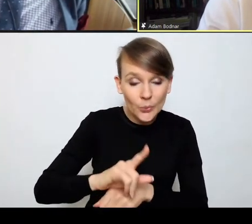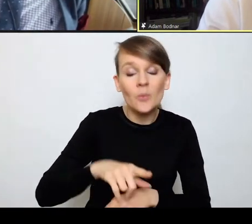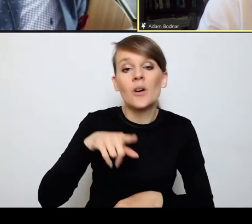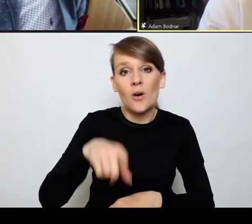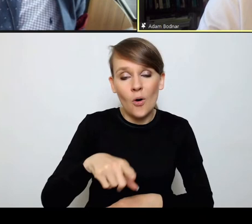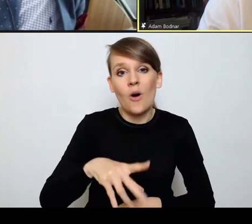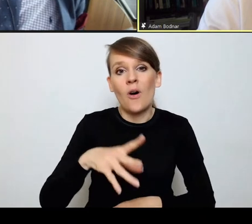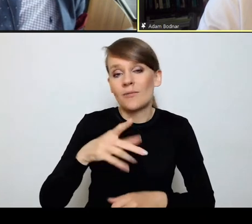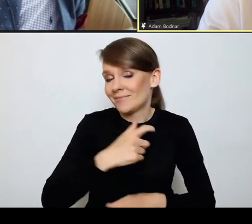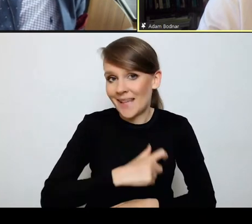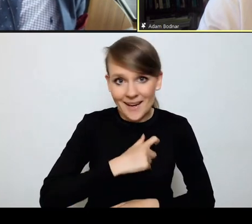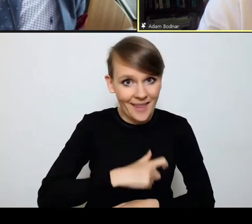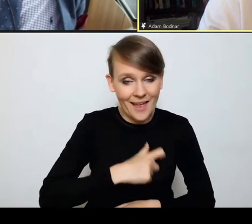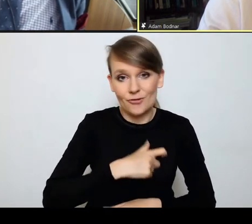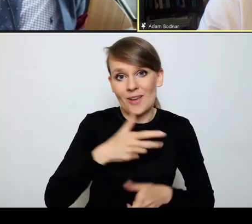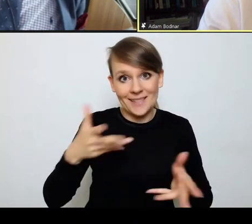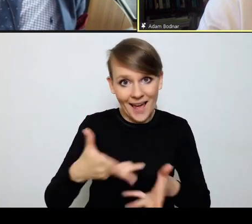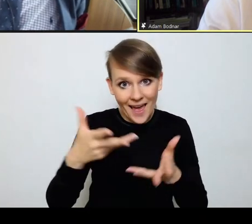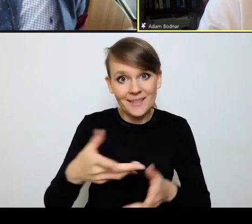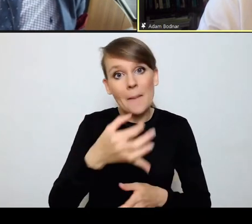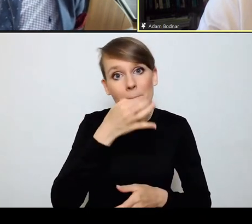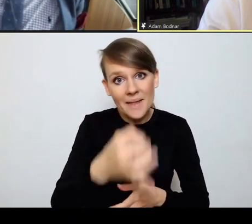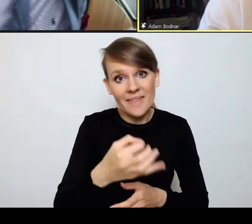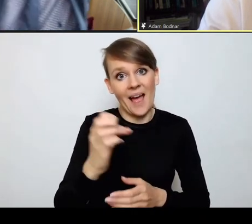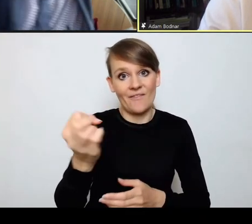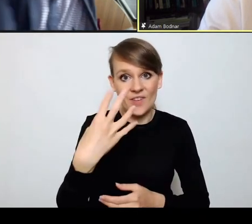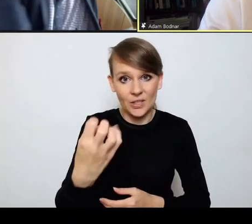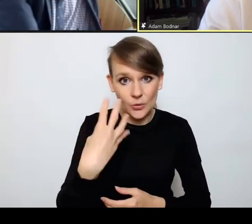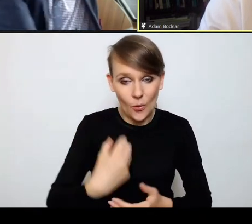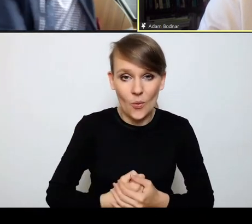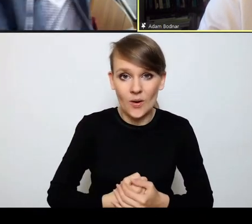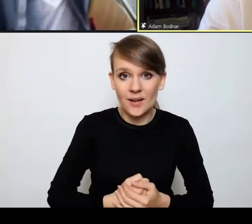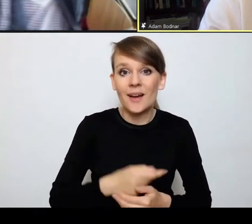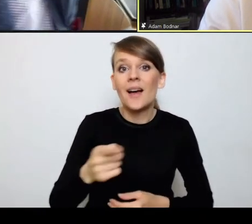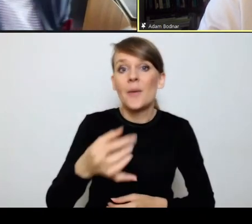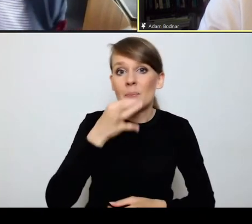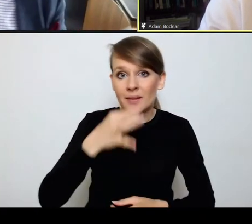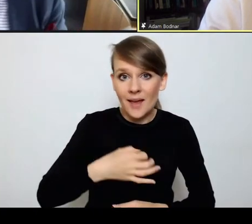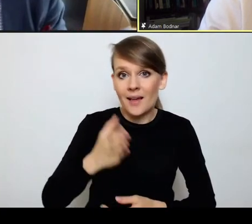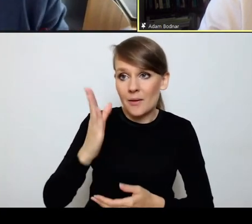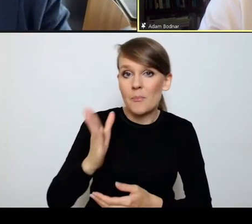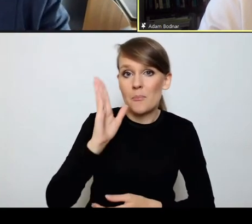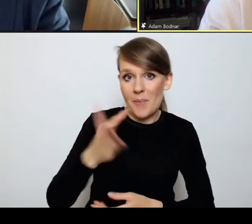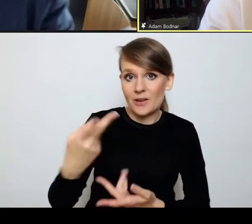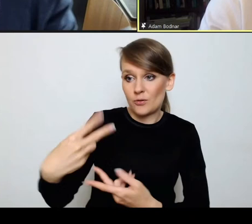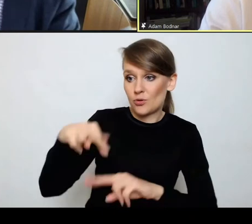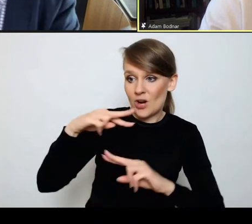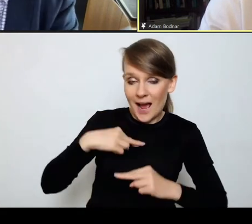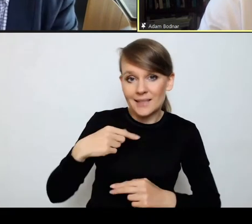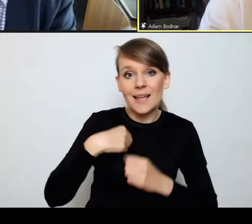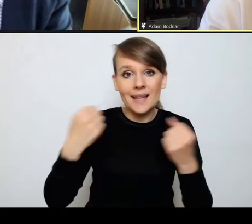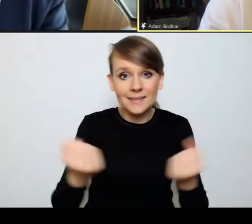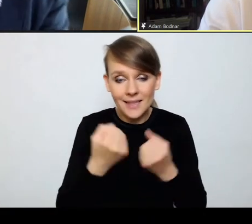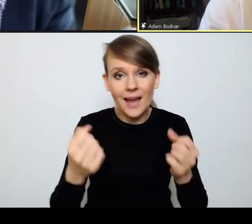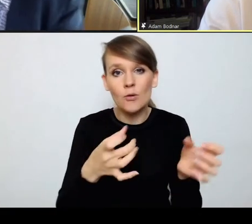to serdecznie zachęcam do wysyłania pytań. Te pytania będą mi przekazywane i będę starał się na bieżąco